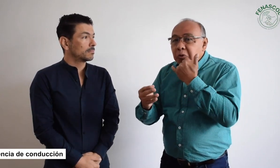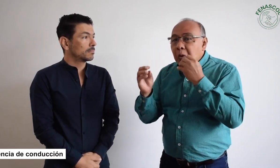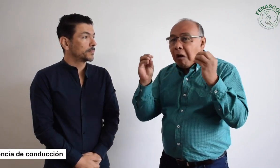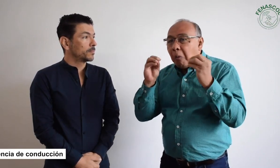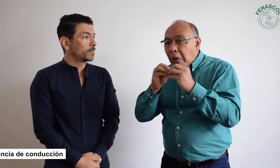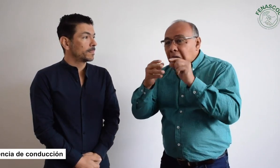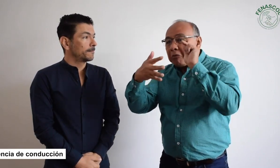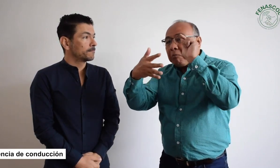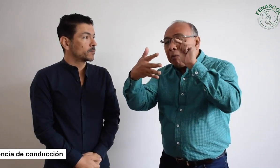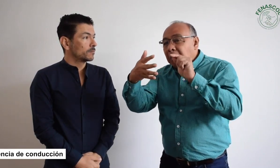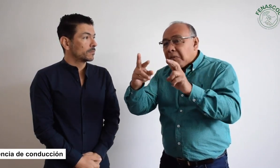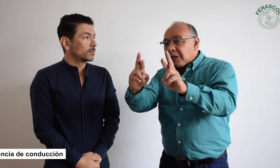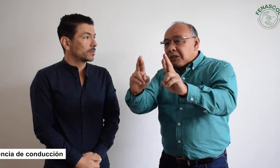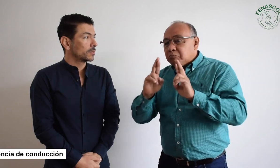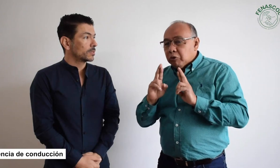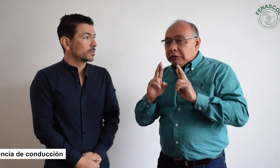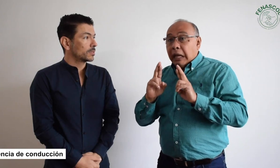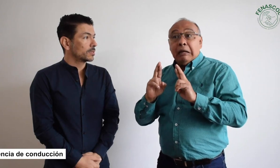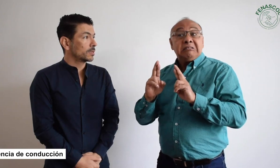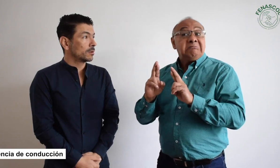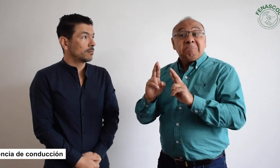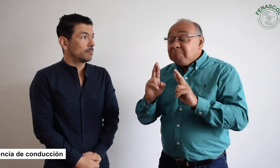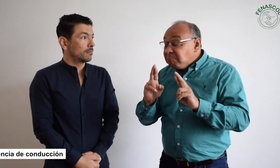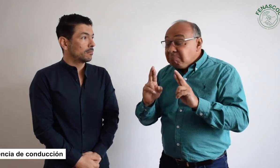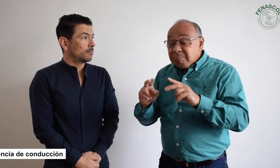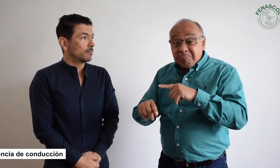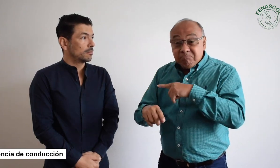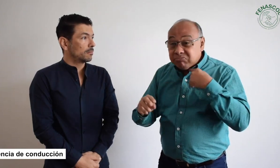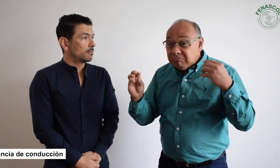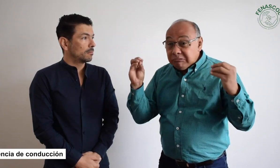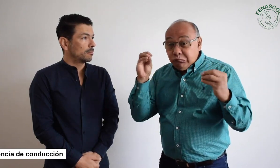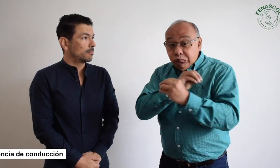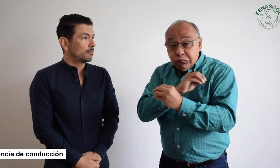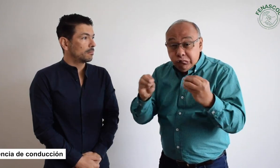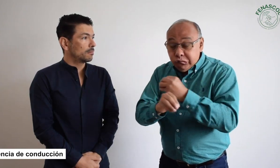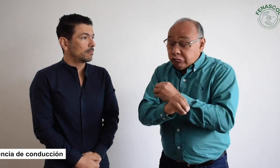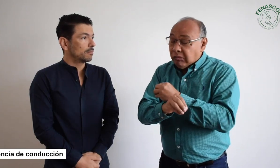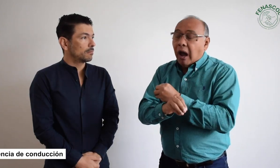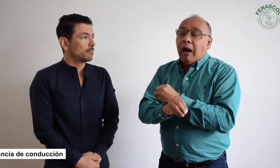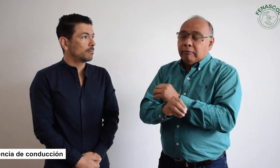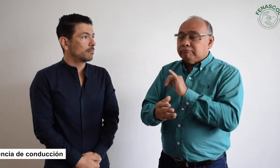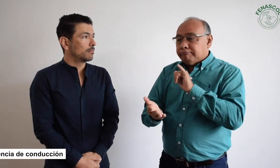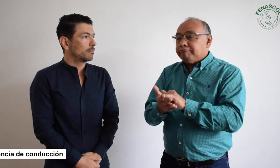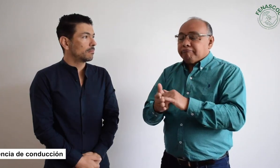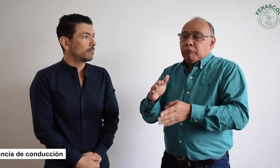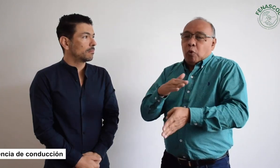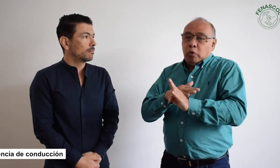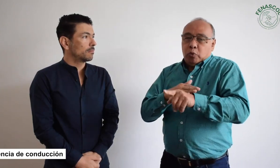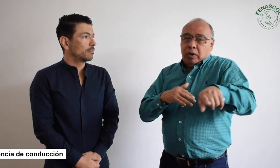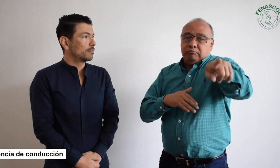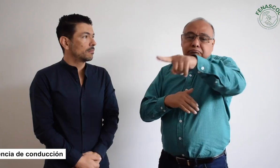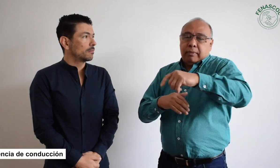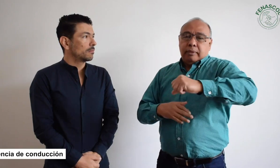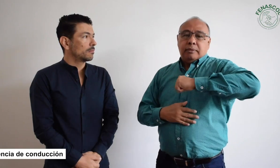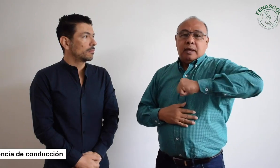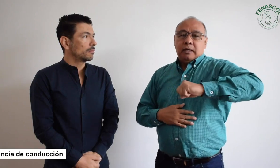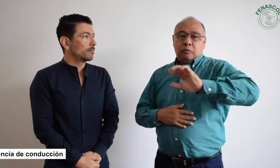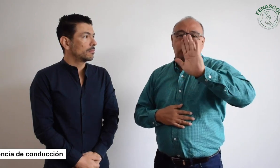próxima reunión, vamos a ver qué ha pasado y cuál es la respuesta. Si no es favorable y no se llegan a algunos acuerdos, entonces